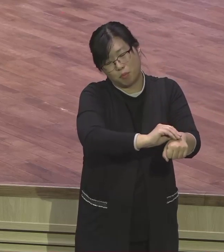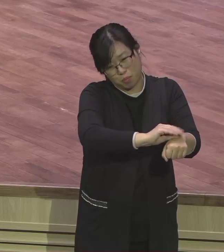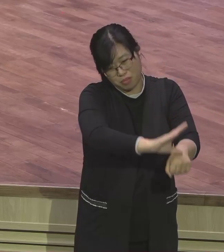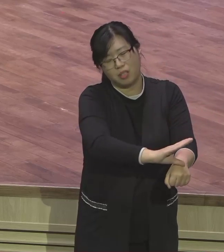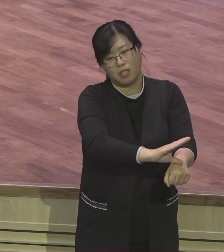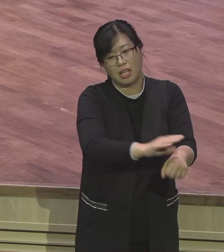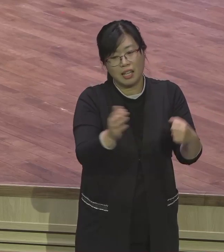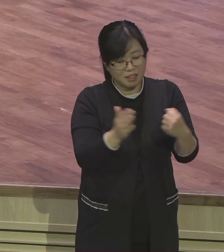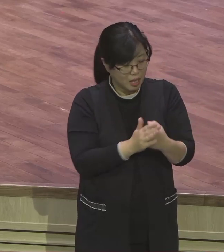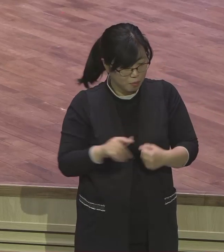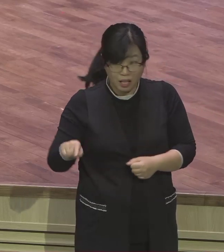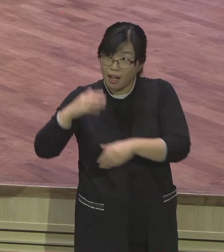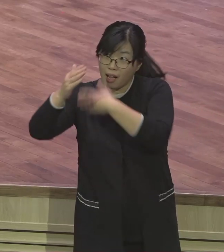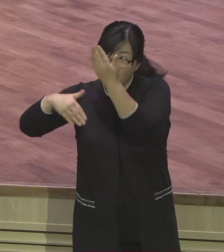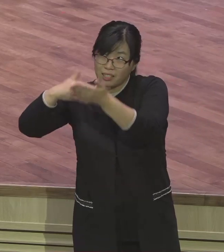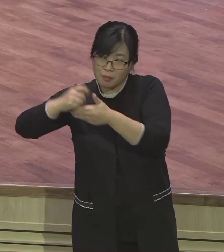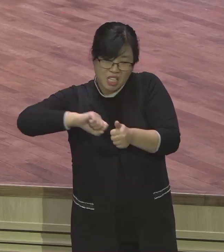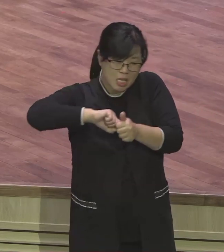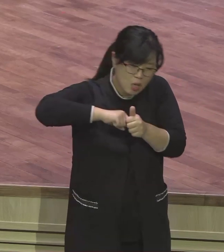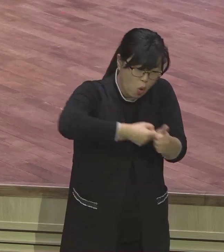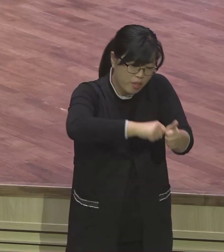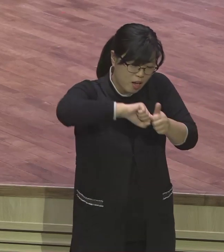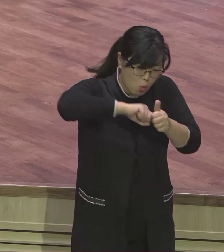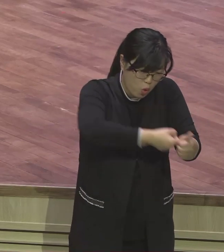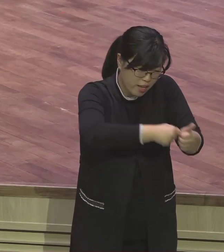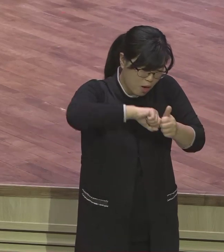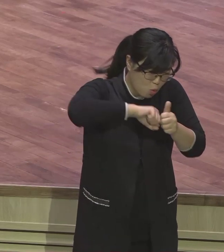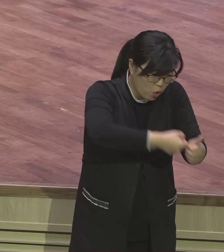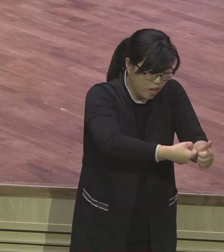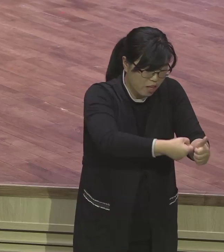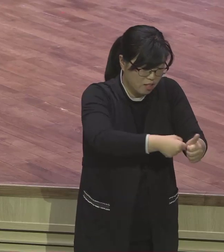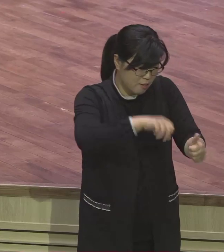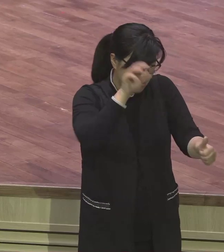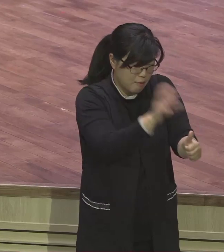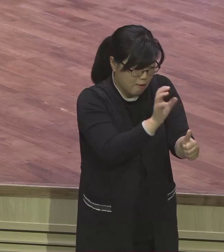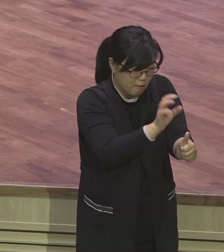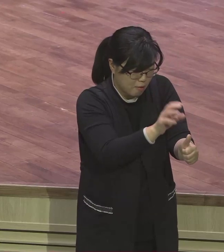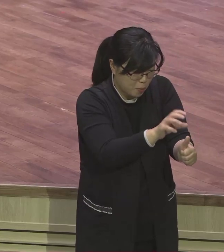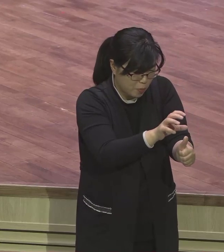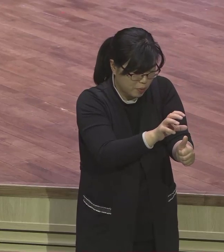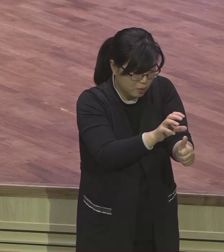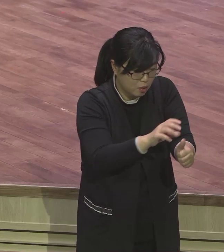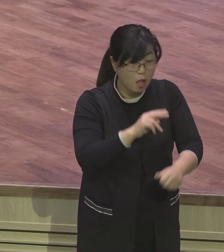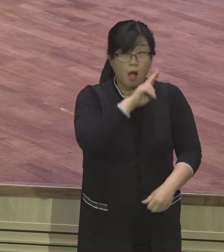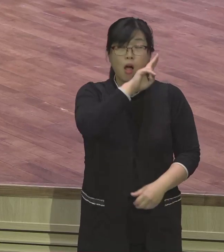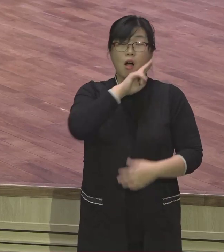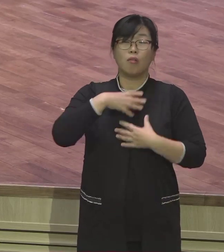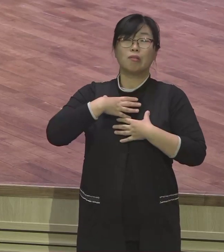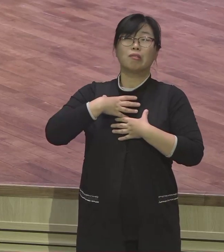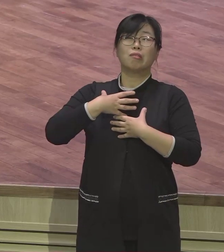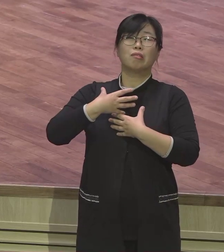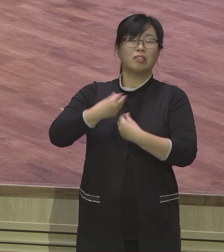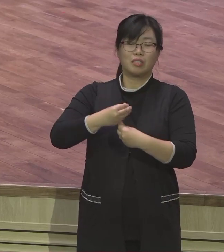이유 있는 고난 거기서 나와야 되는데 이 바루왕을 통해서